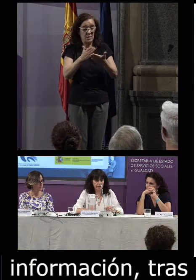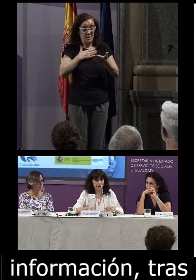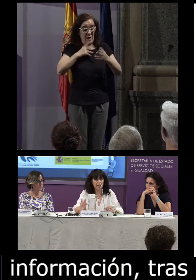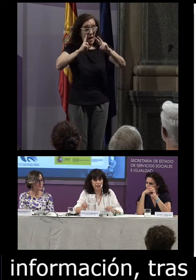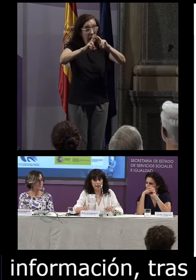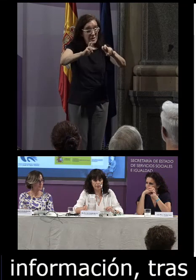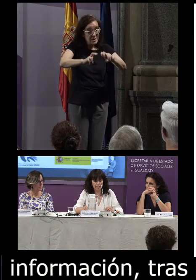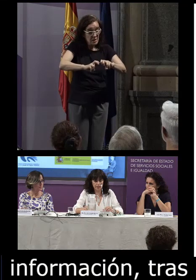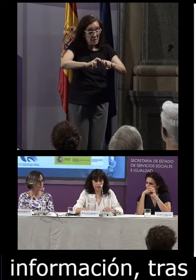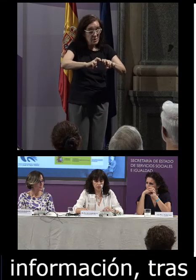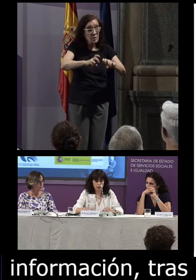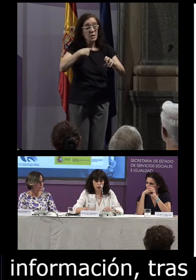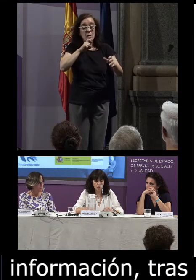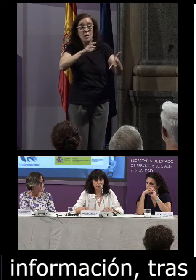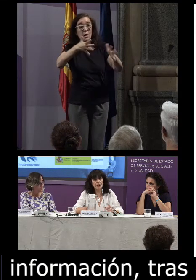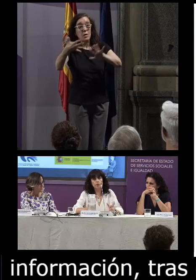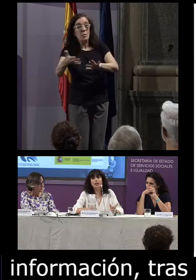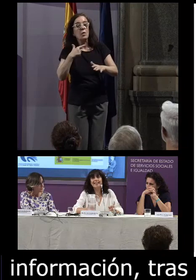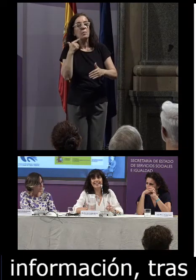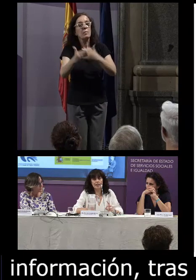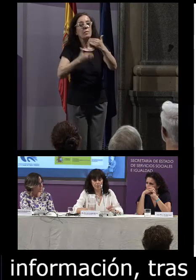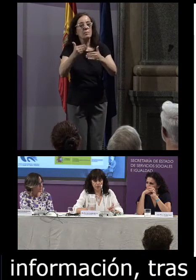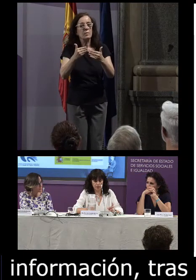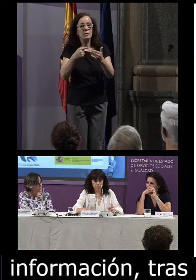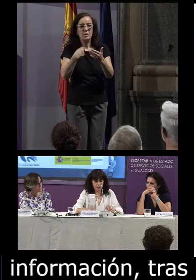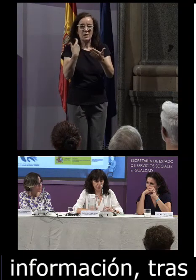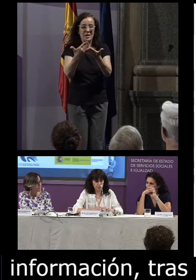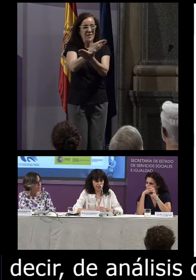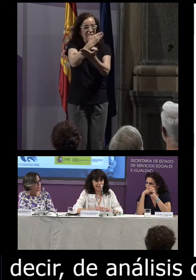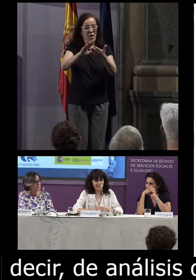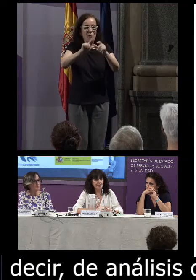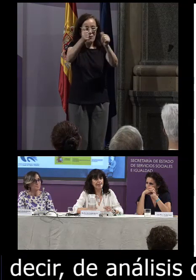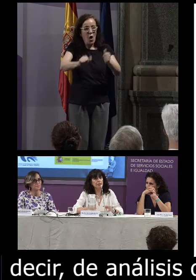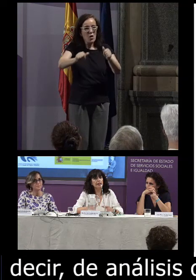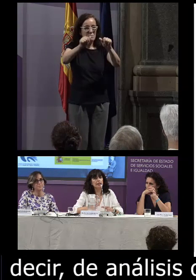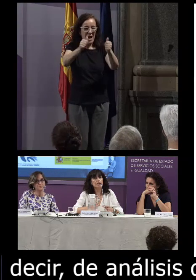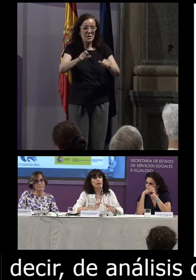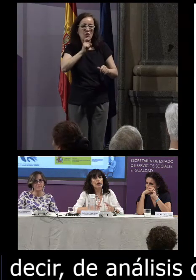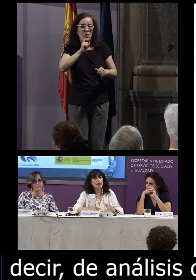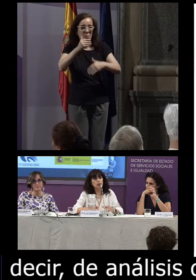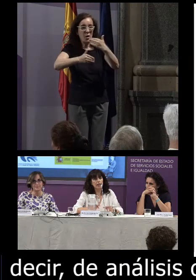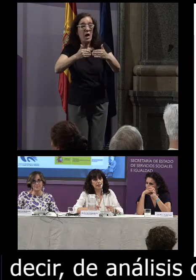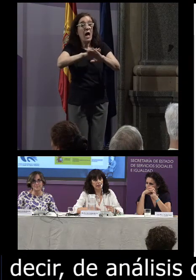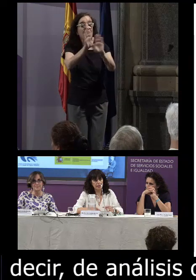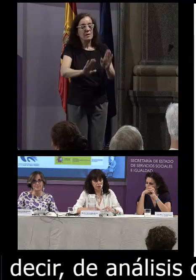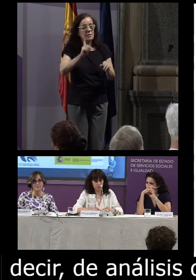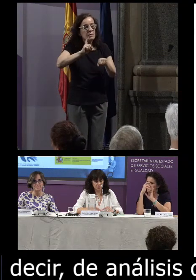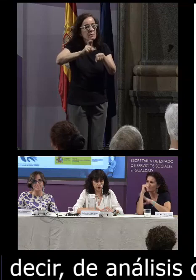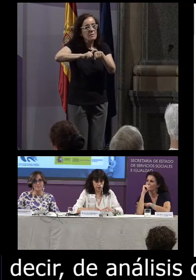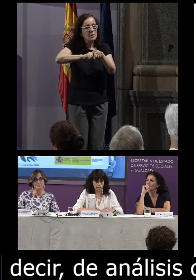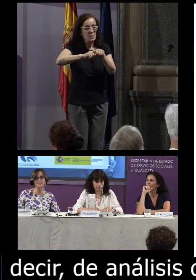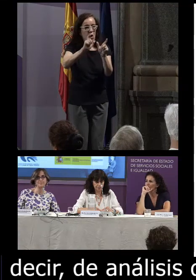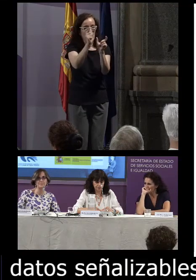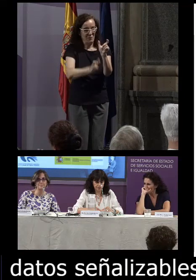analizables y la lematización procedemos a la desambiguación de las formas y finalmente a su caracterización